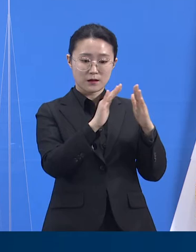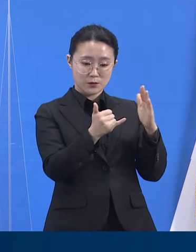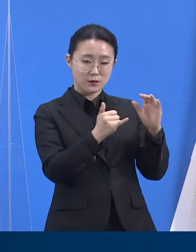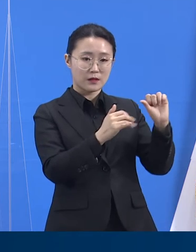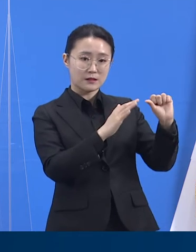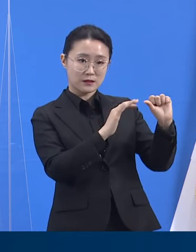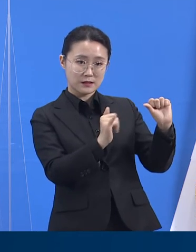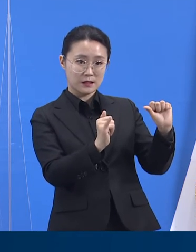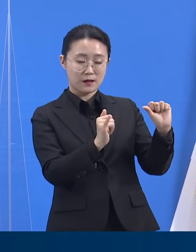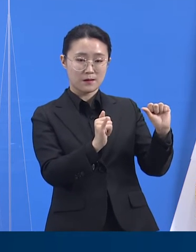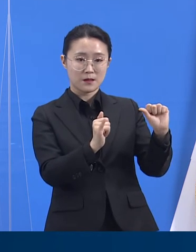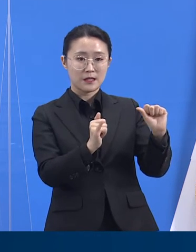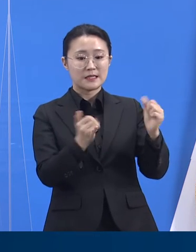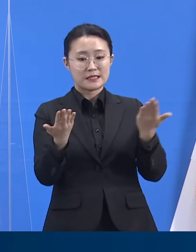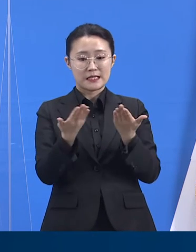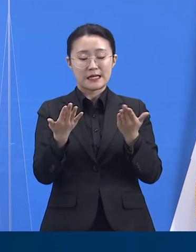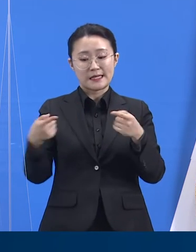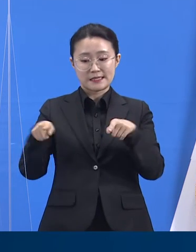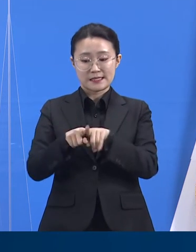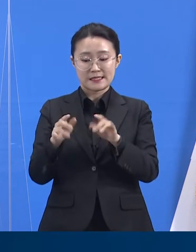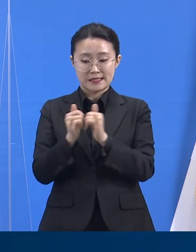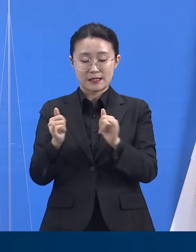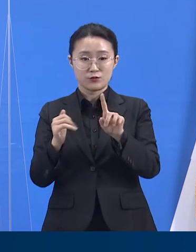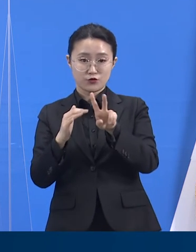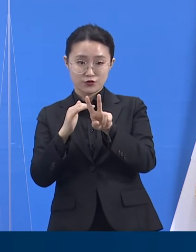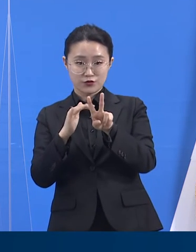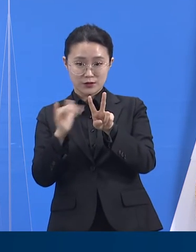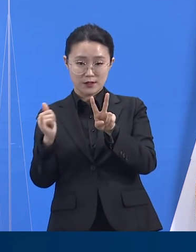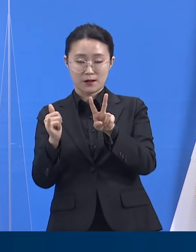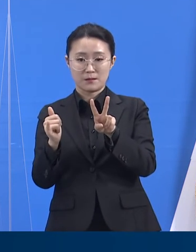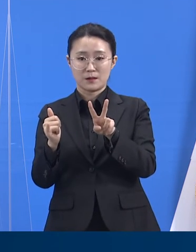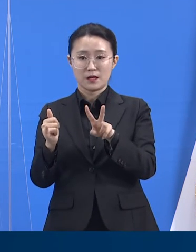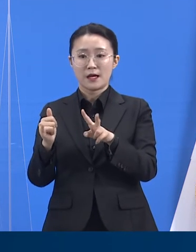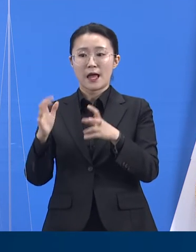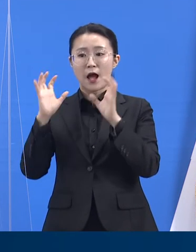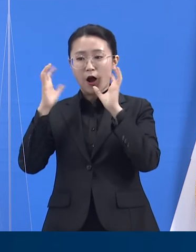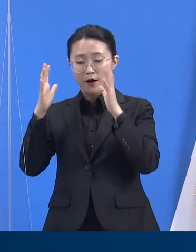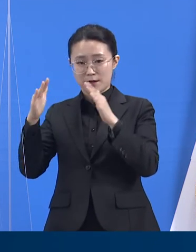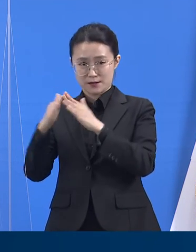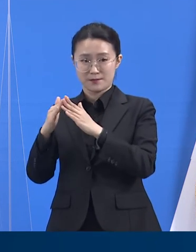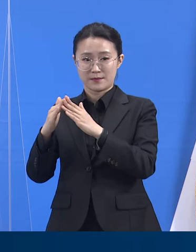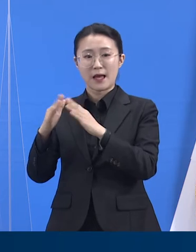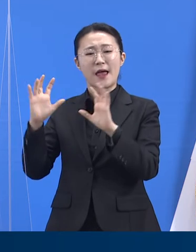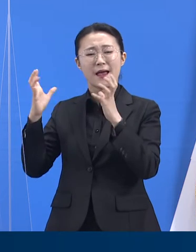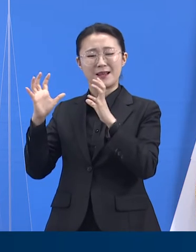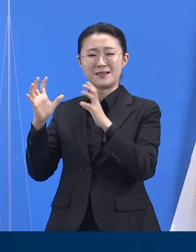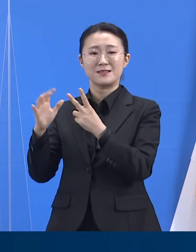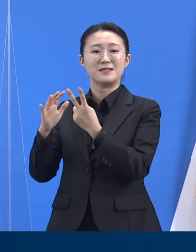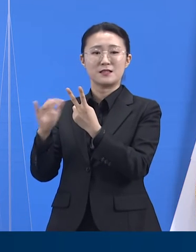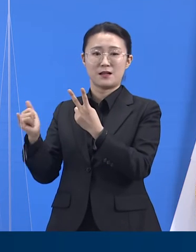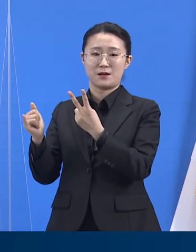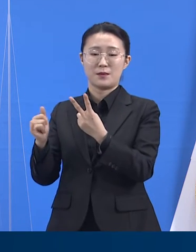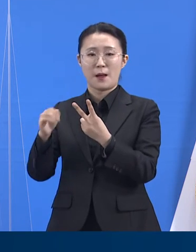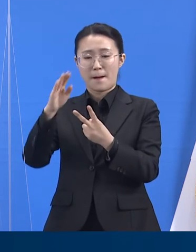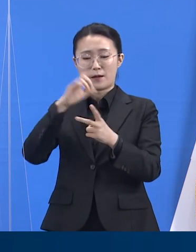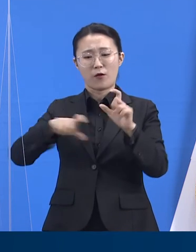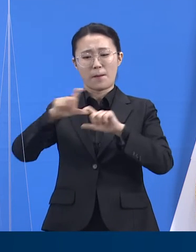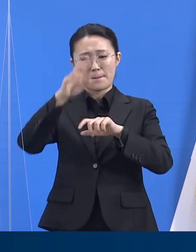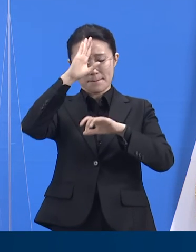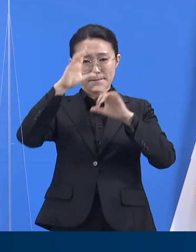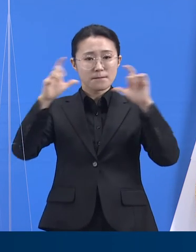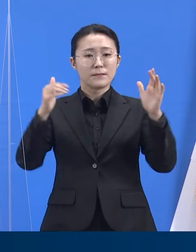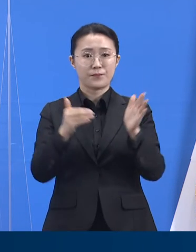어린이집 원생 2명 등 총 9명입니다. 확진자들과 관련된 사람들에 대해서 검사를 완료했으며,